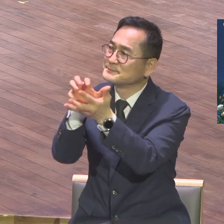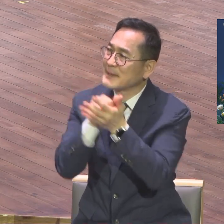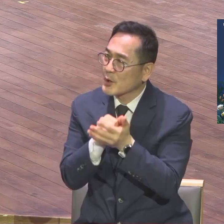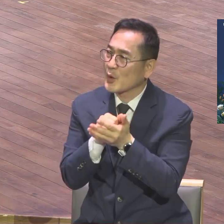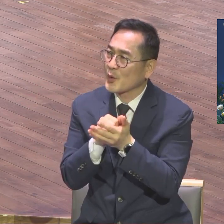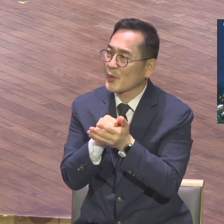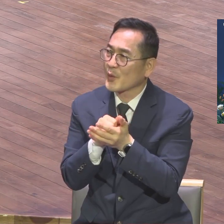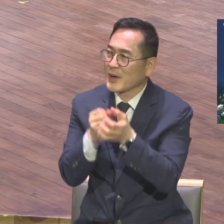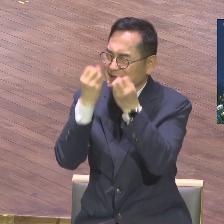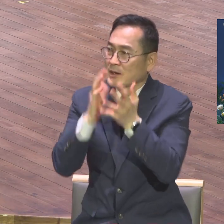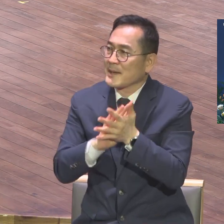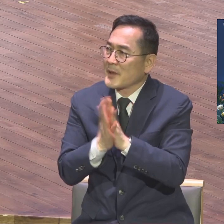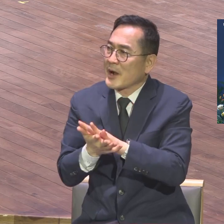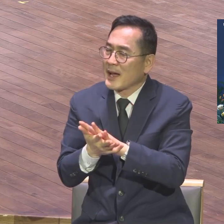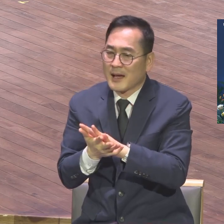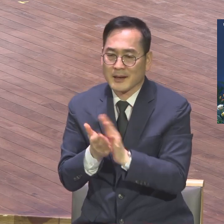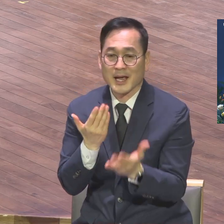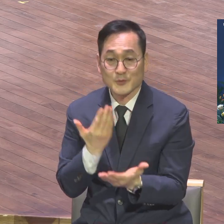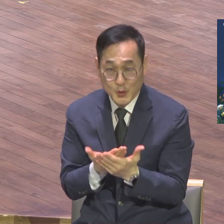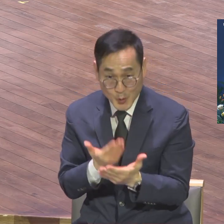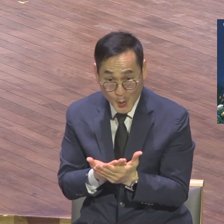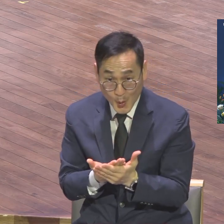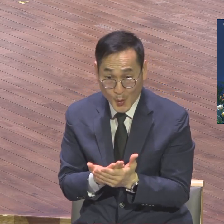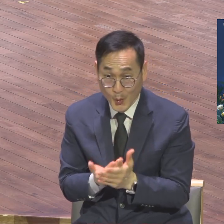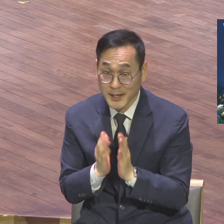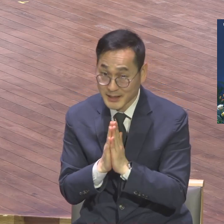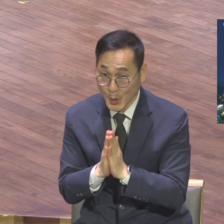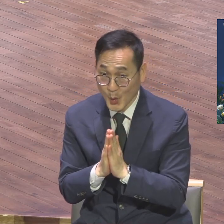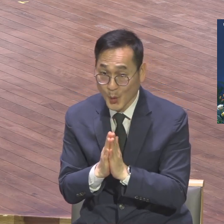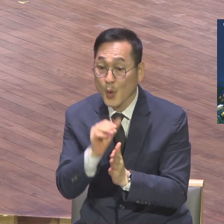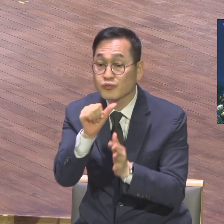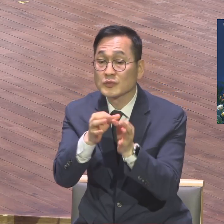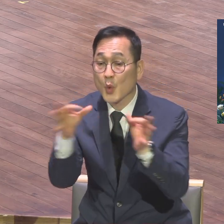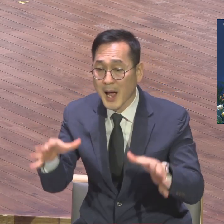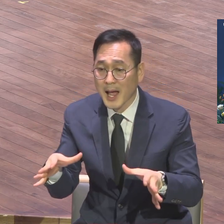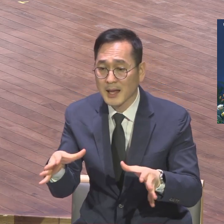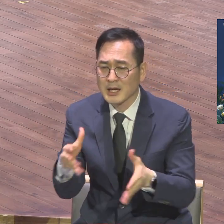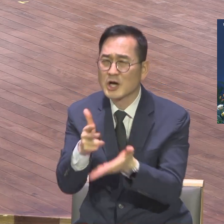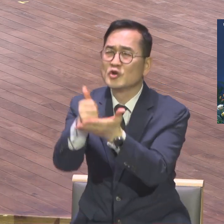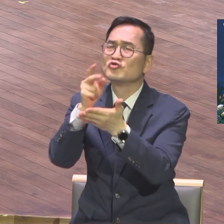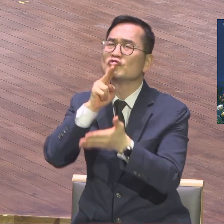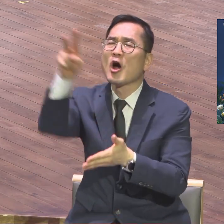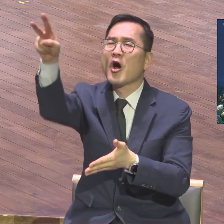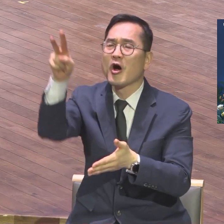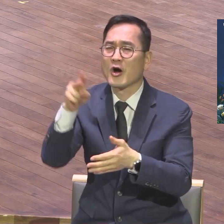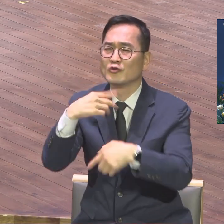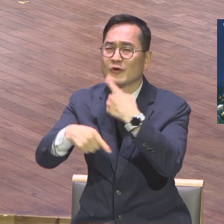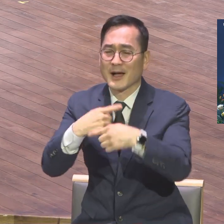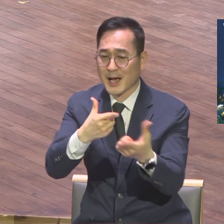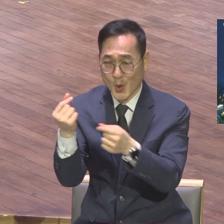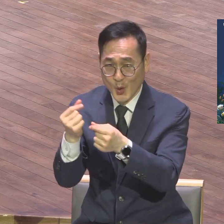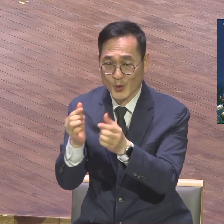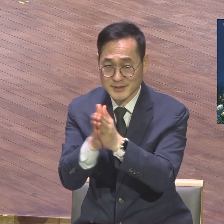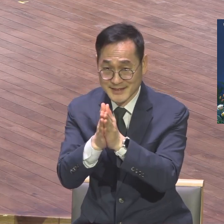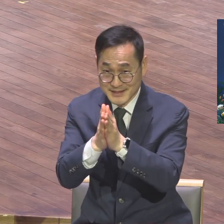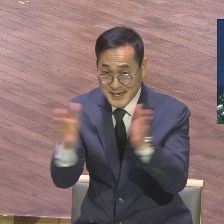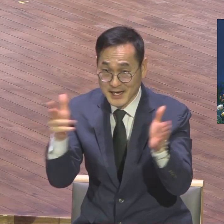조합사상 이 언약을 잡고 여러분 5분 동안만 주여 한번 외치고 크게 외치고 기도하겠습니다. 주여